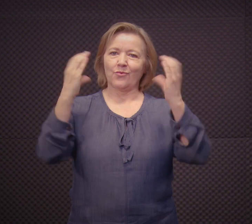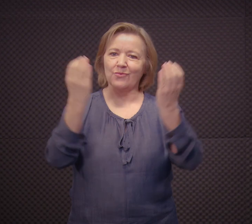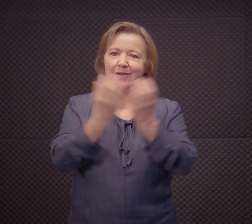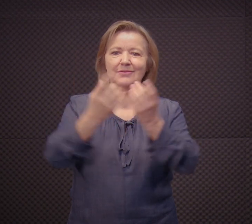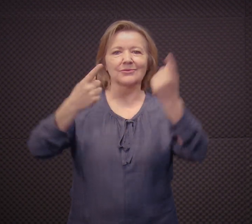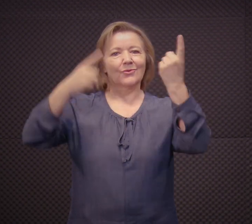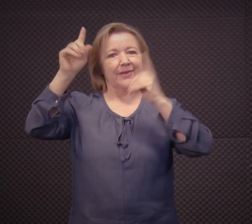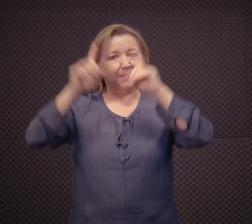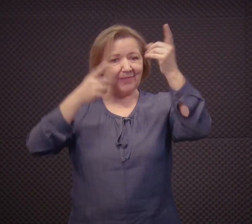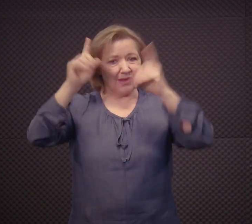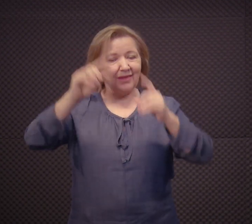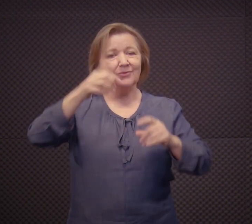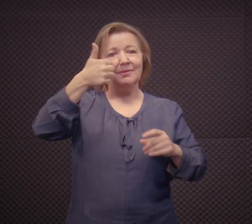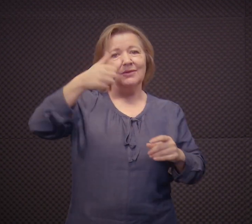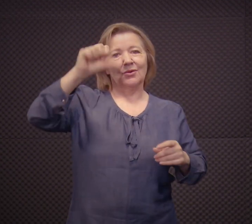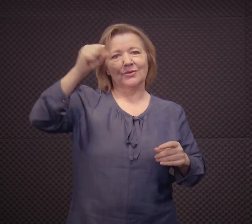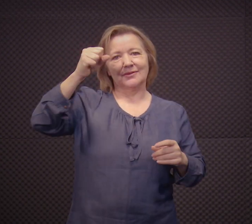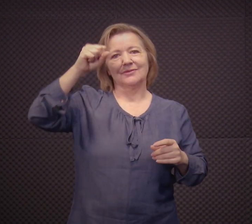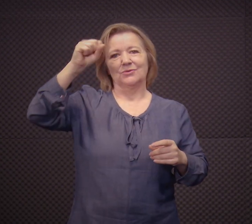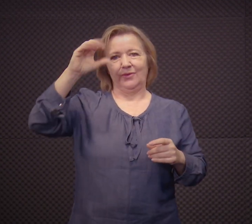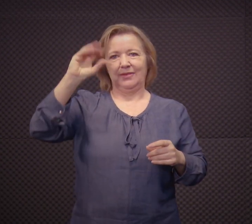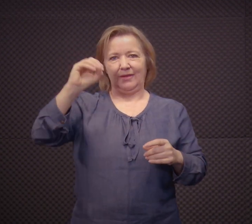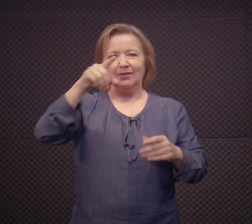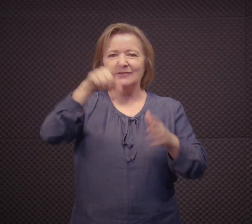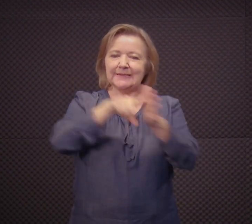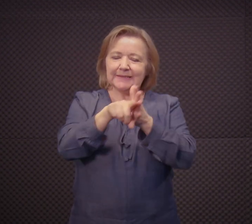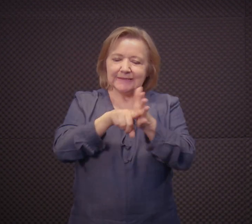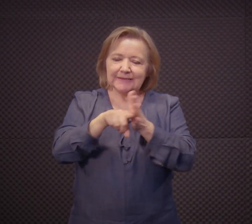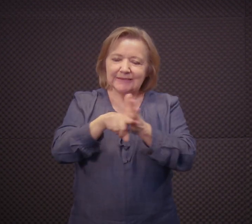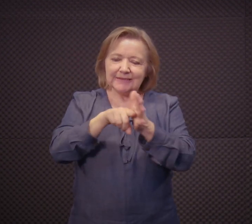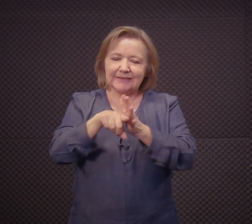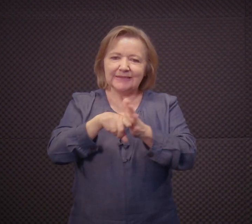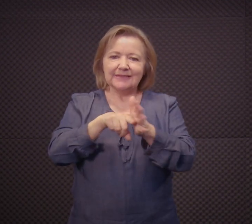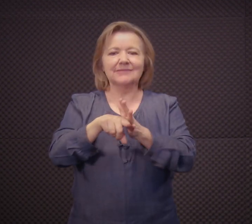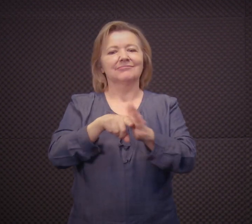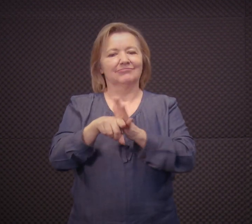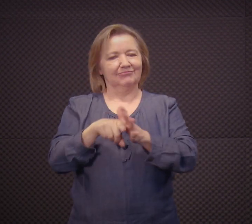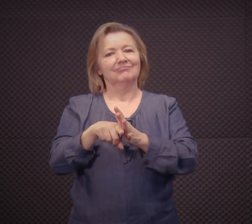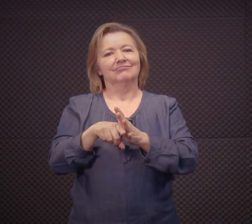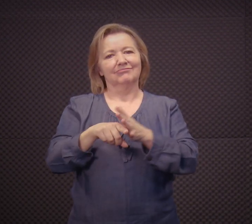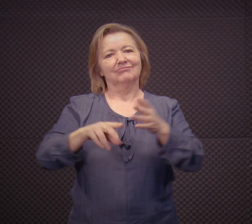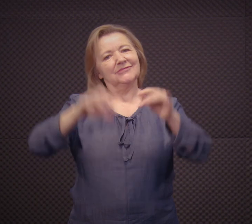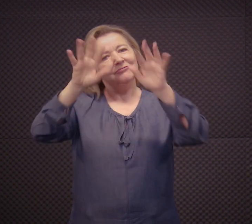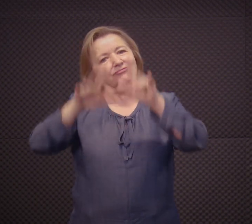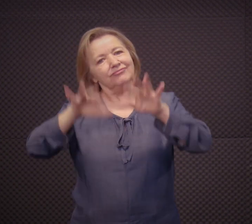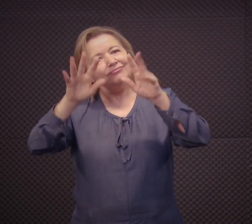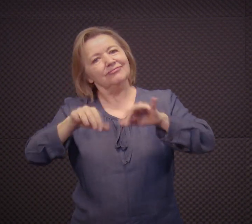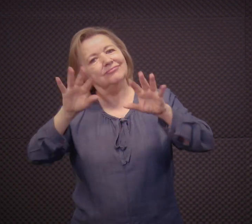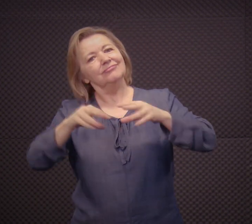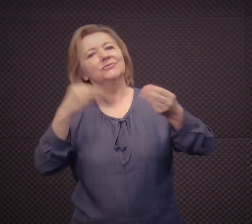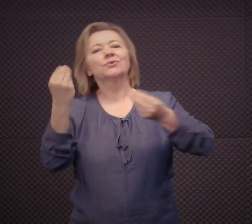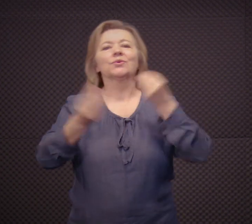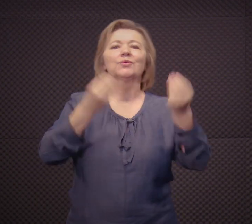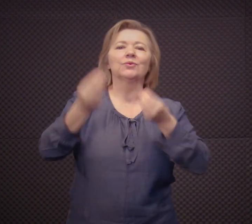vocês vão fazer sobre o Congresso de Milão, de 1880, eu gostaria que vocês fizessem uma pesquisa, né?